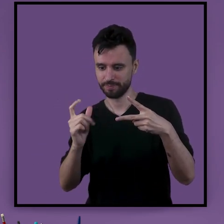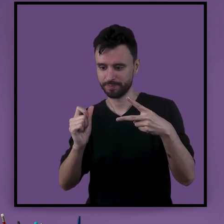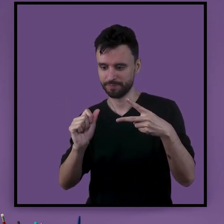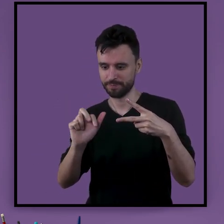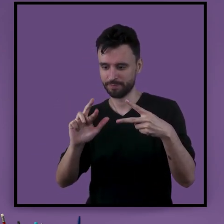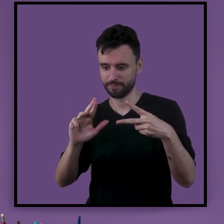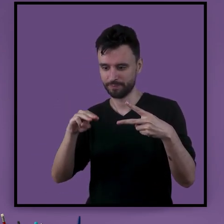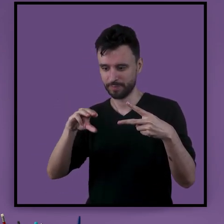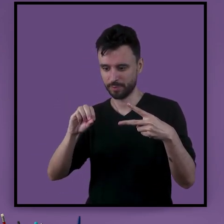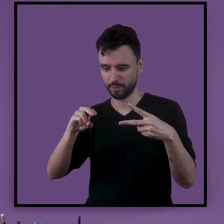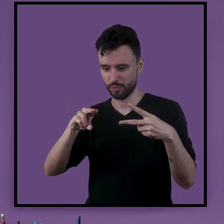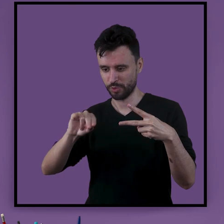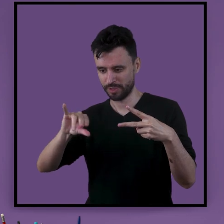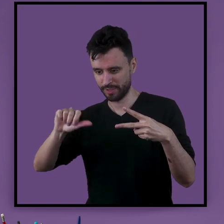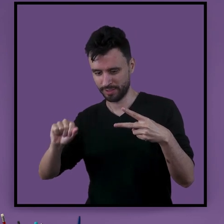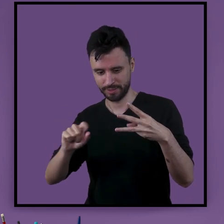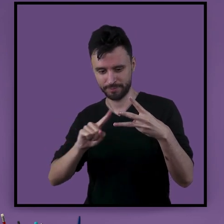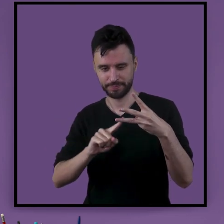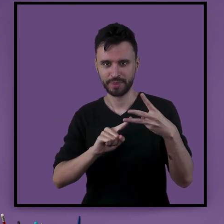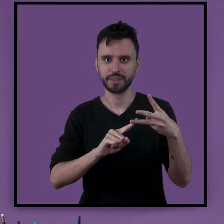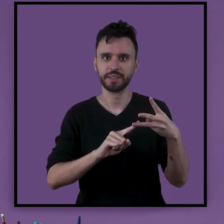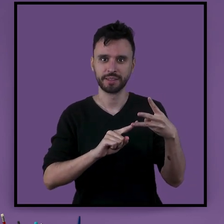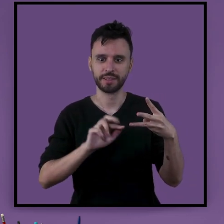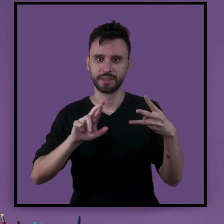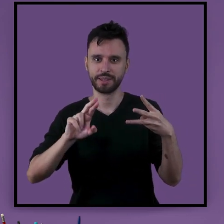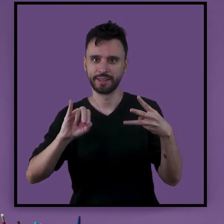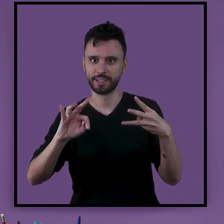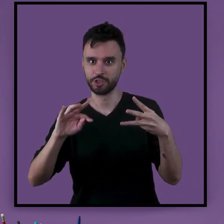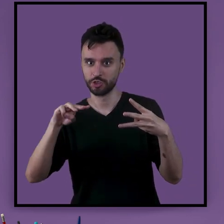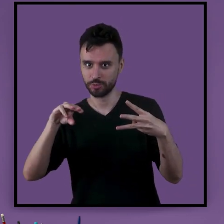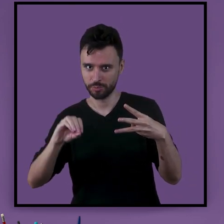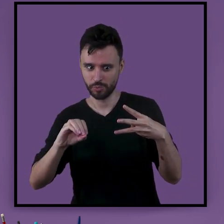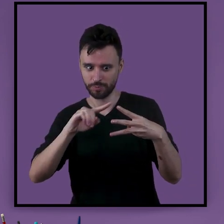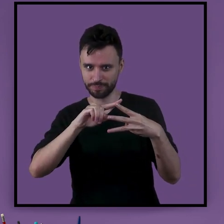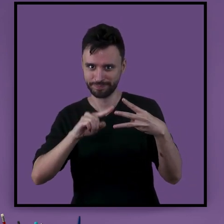harmonia e ritmo. Sabia disso?